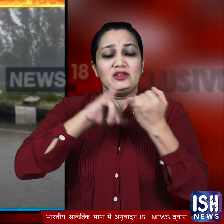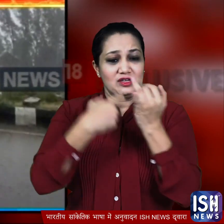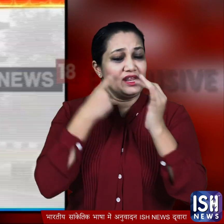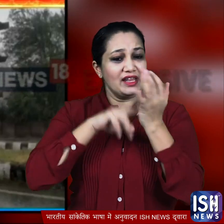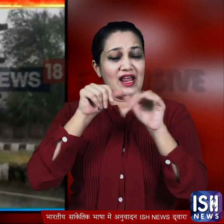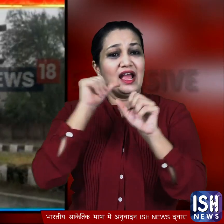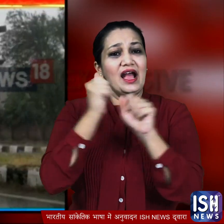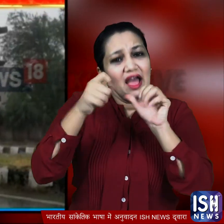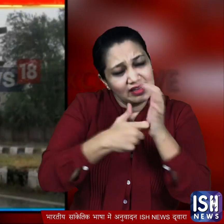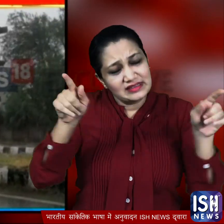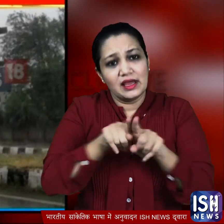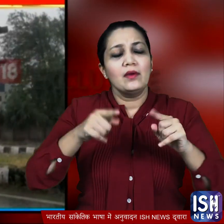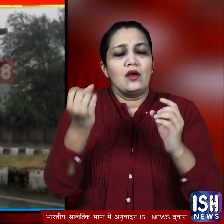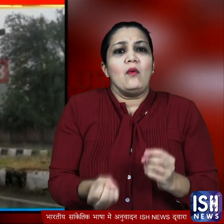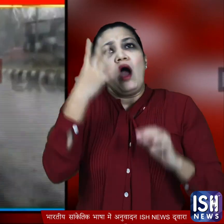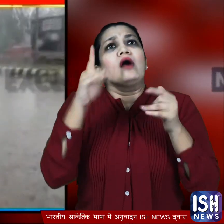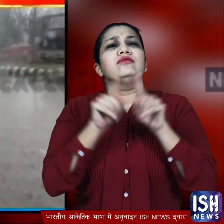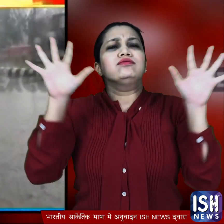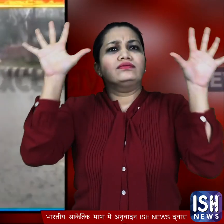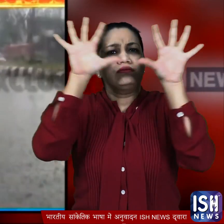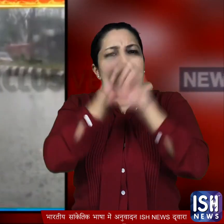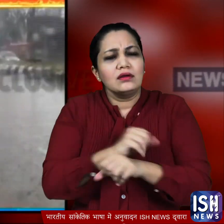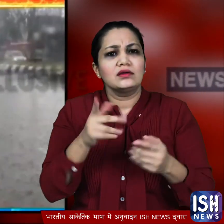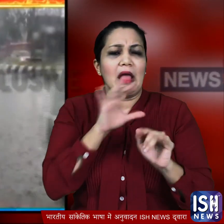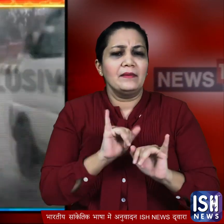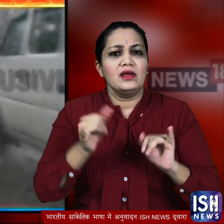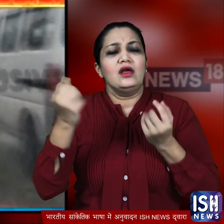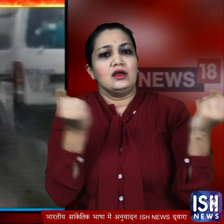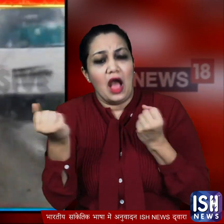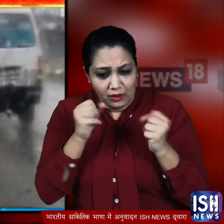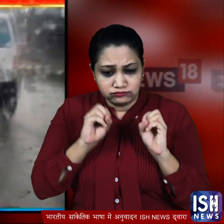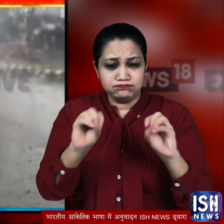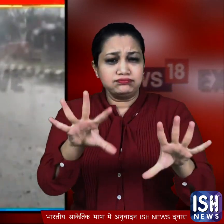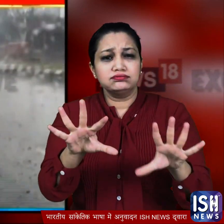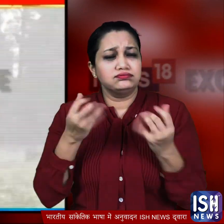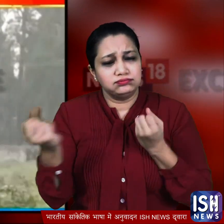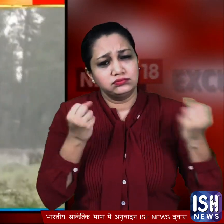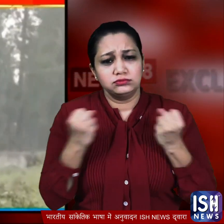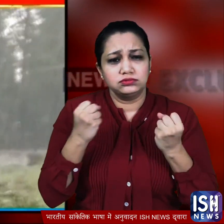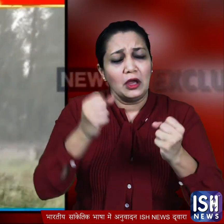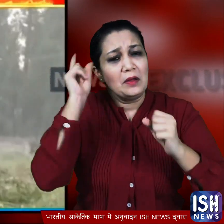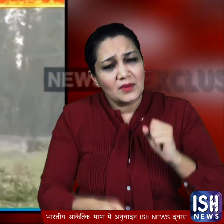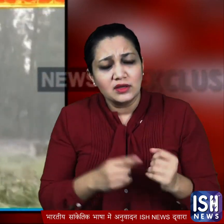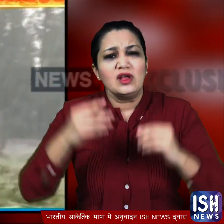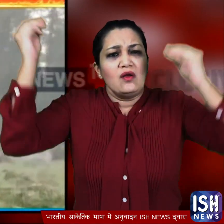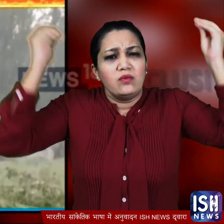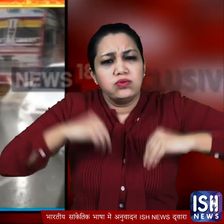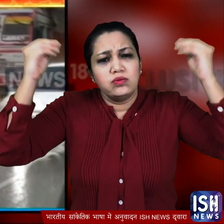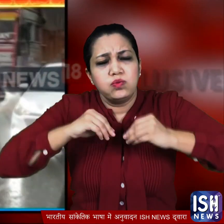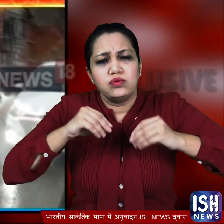सामने आई उनमें दिन में ही अंधेर अचा गया। लोगों के लिए हेडलाइट जलाकर आगे बढ़ना मजबूरी बन गया। लगातार हो रही बारिश ने सडकों पर दोड़ रही